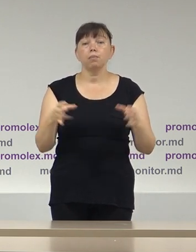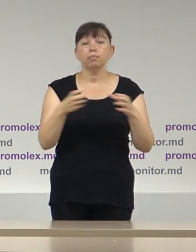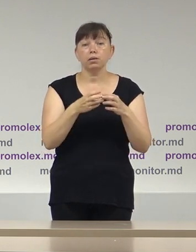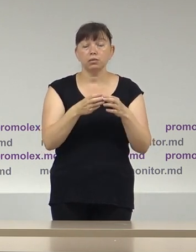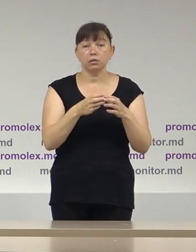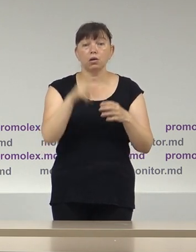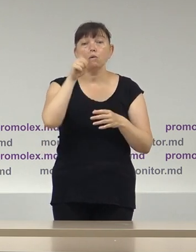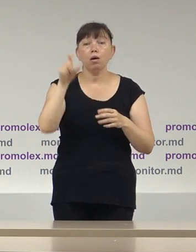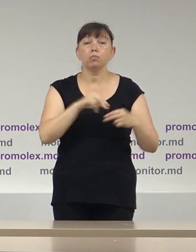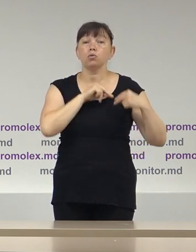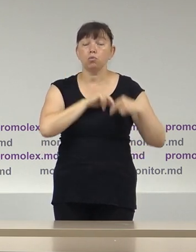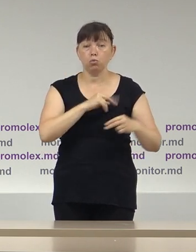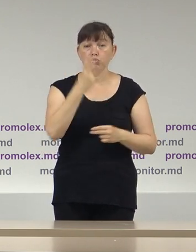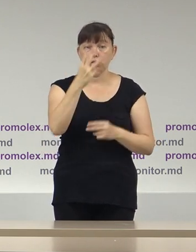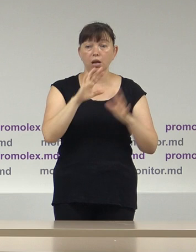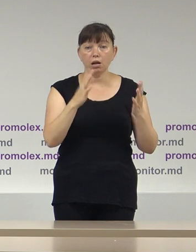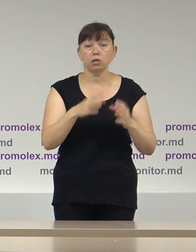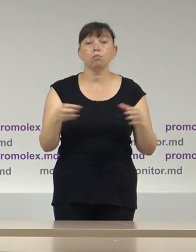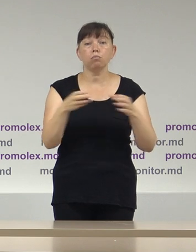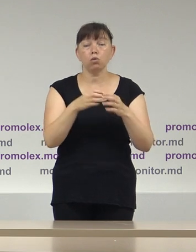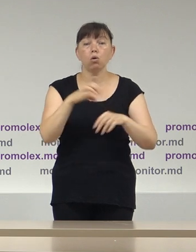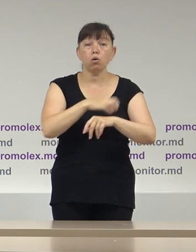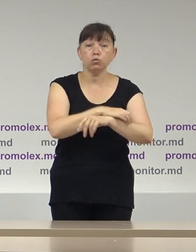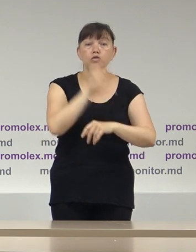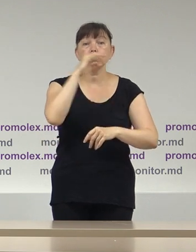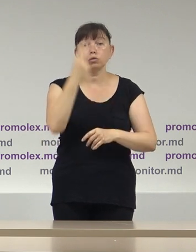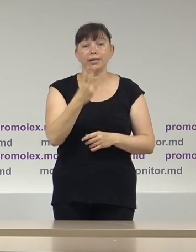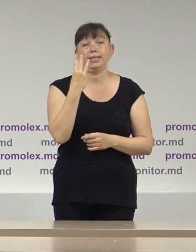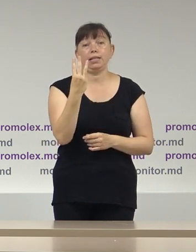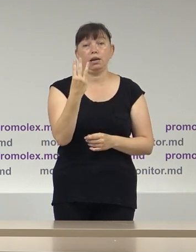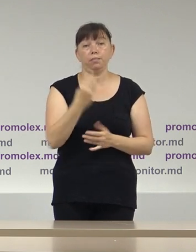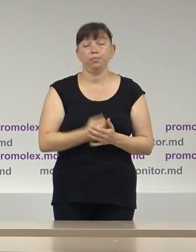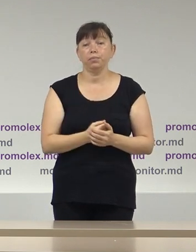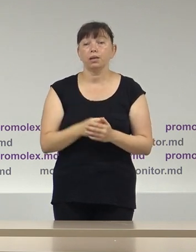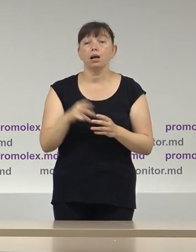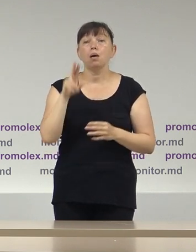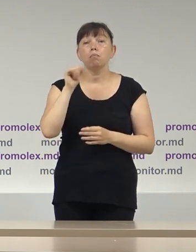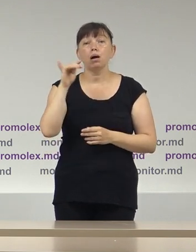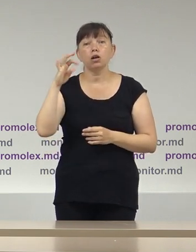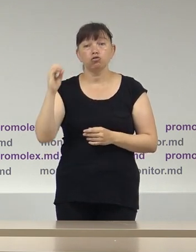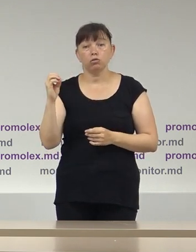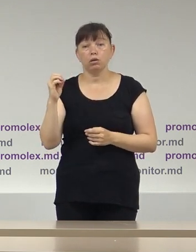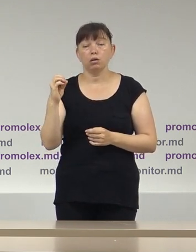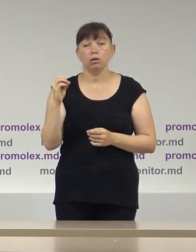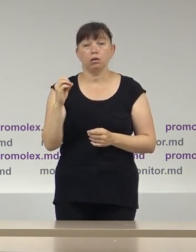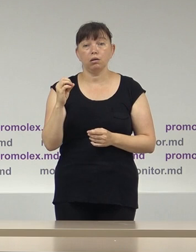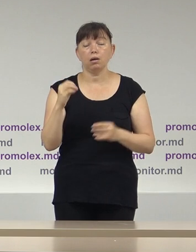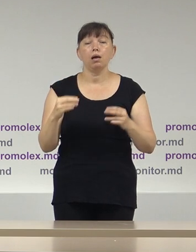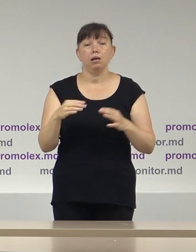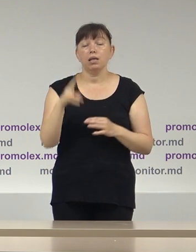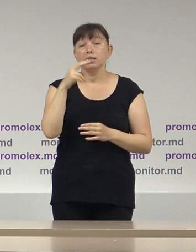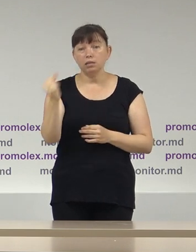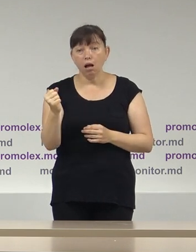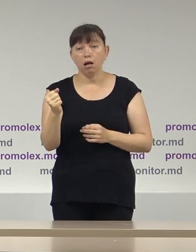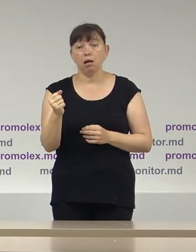partidul oamenilor muncii, 3 cazuri, blocul electoral comuniștilor și socialiștilor, 3 cazuri, pace, platforma de